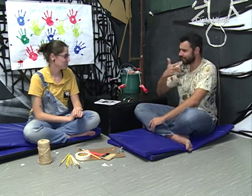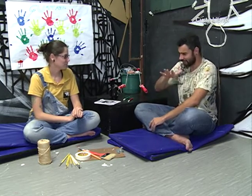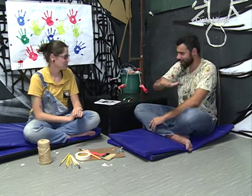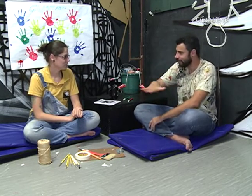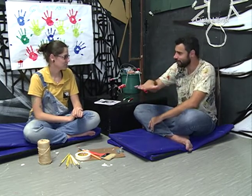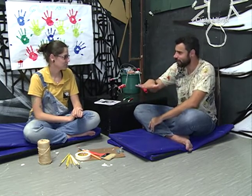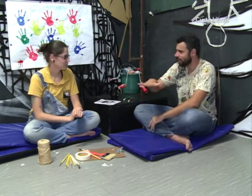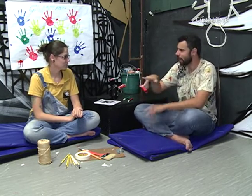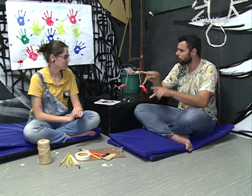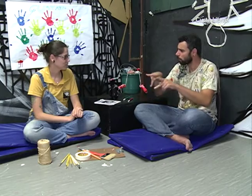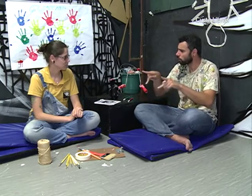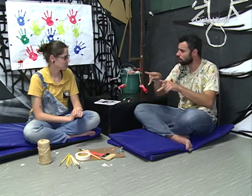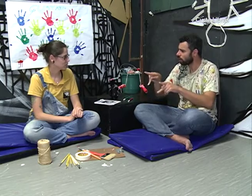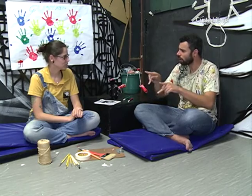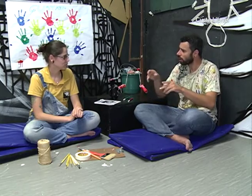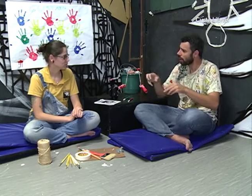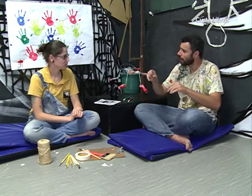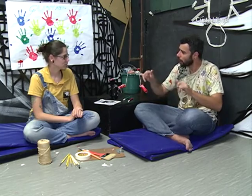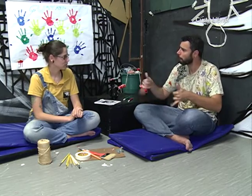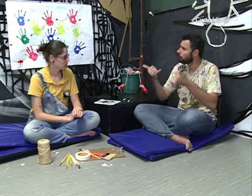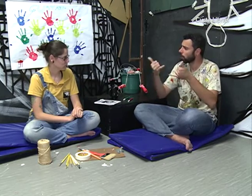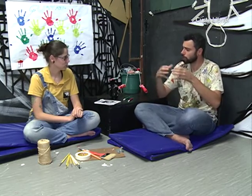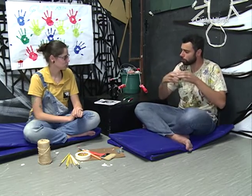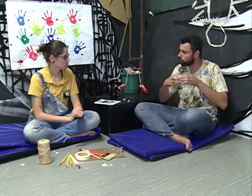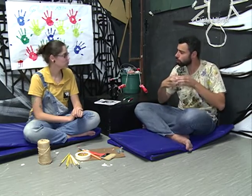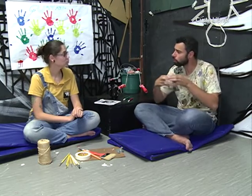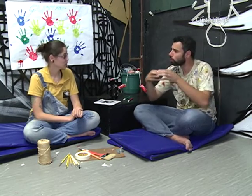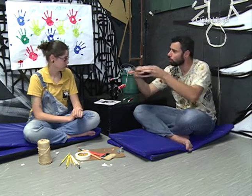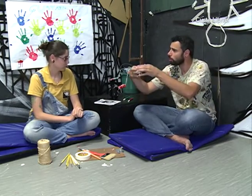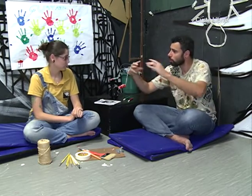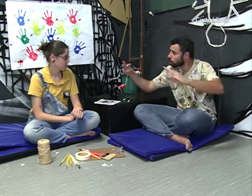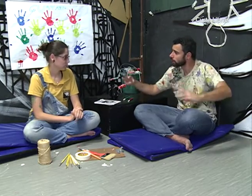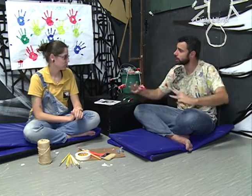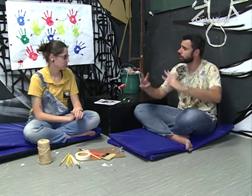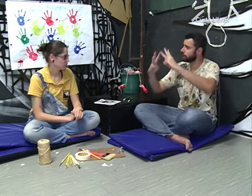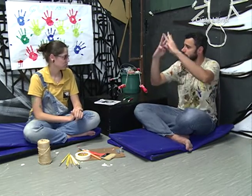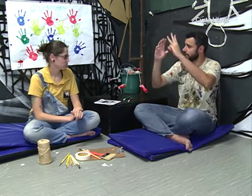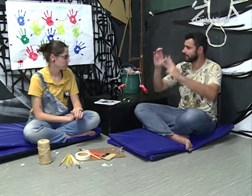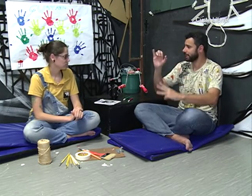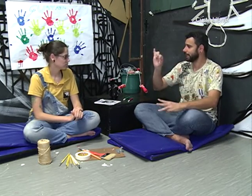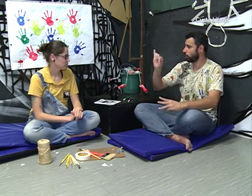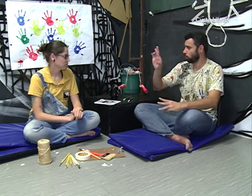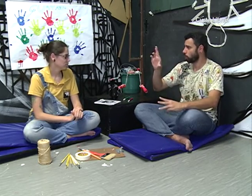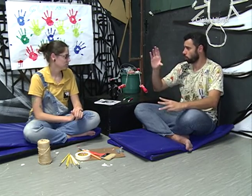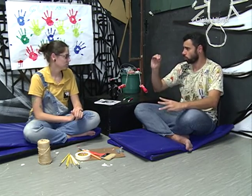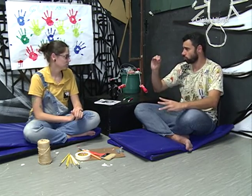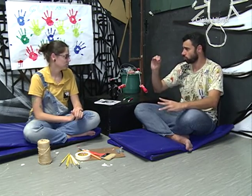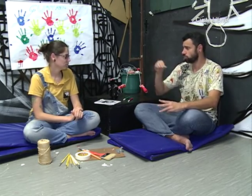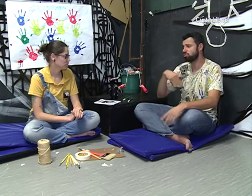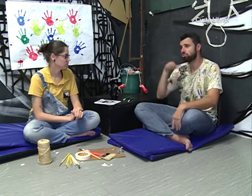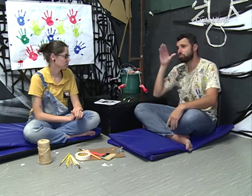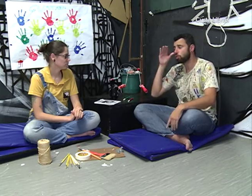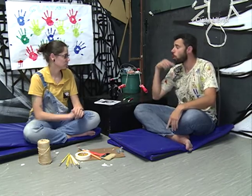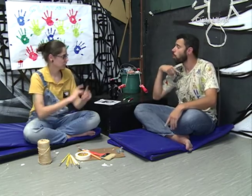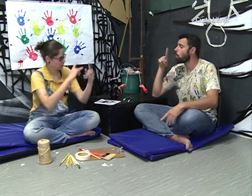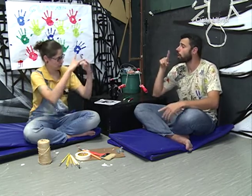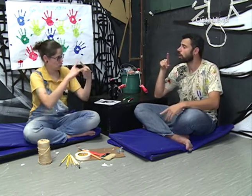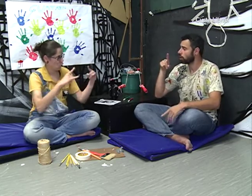junto com outras crianças, meus professores organizaram um passeio. Fomos visitar um circo. Isso, um